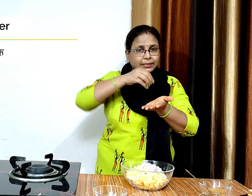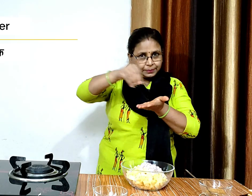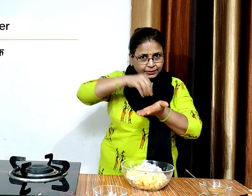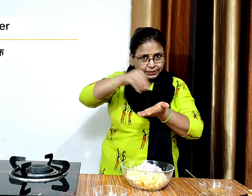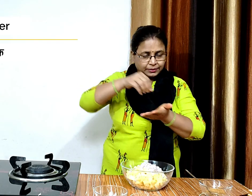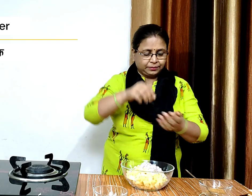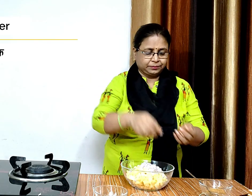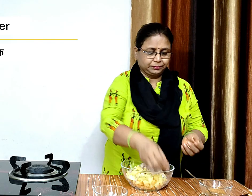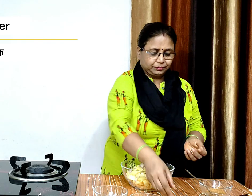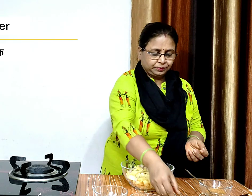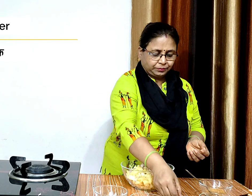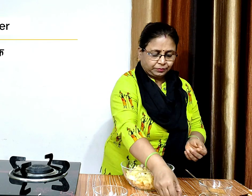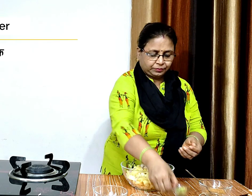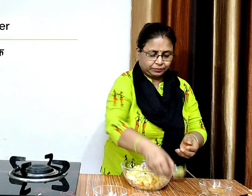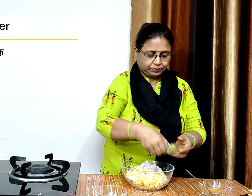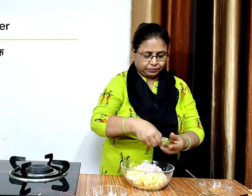एक चमच के सा हुआ अद्रक